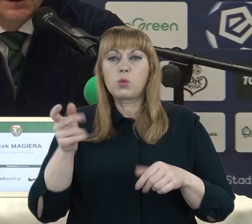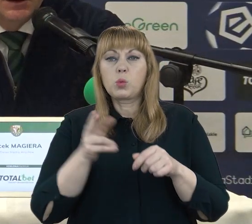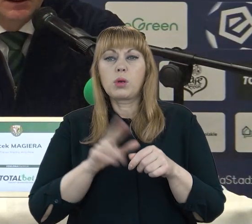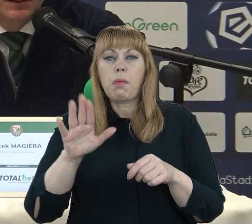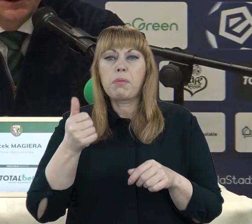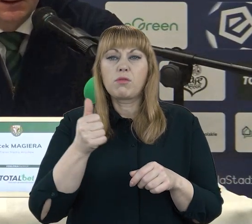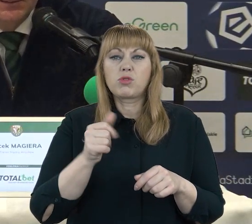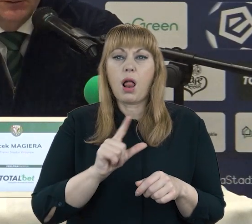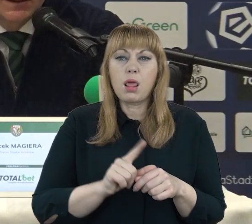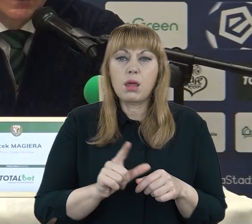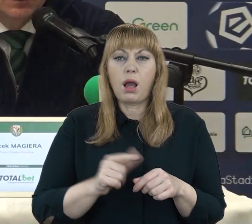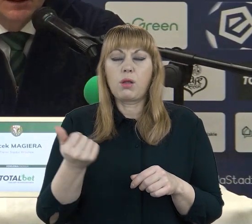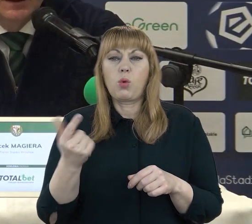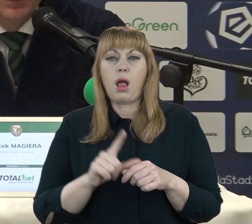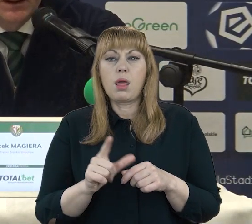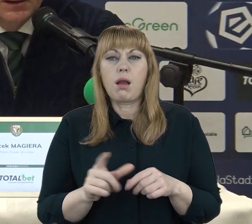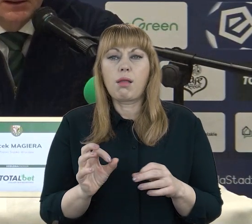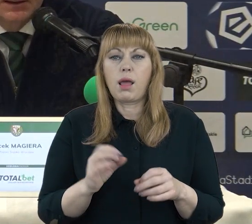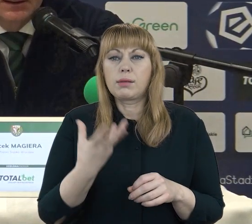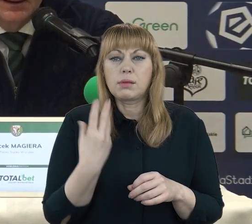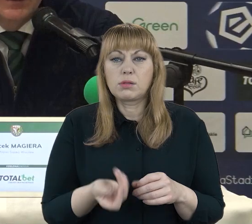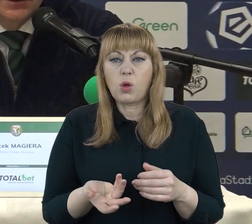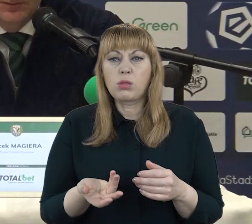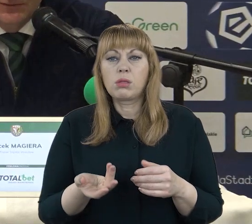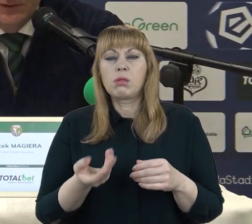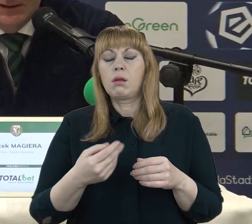dzisiaj, czy teraz mają sezon, gdzie kręcą swoje